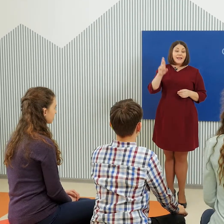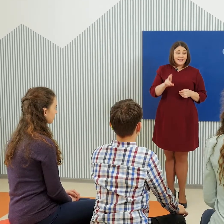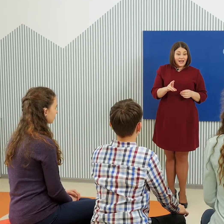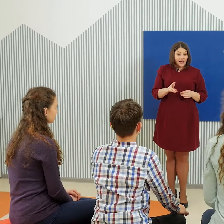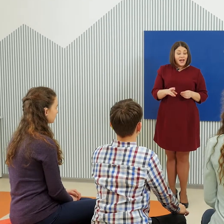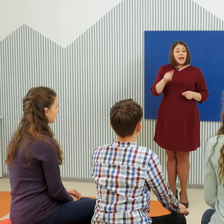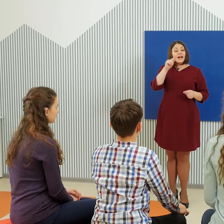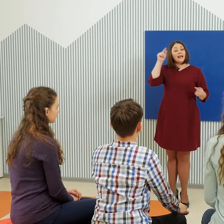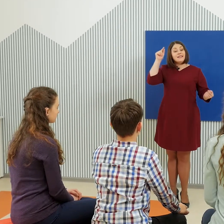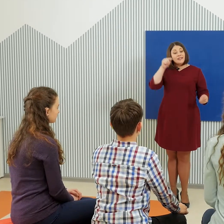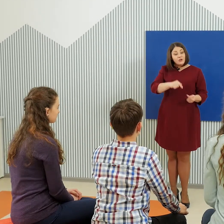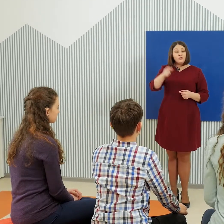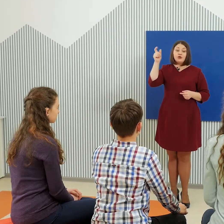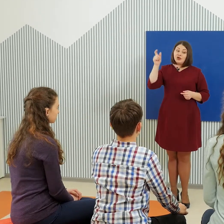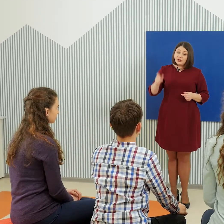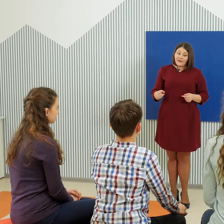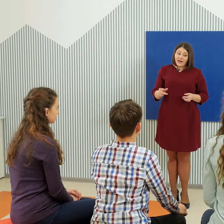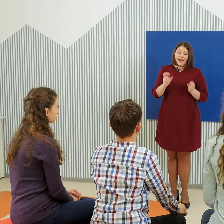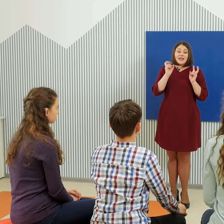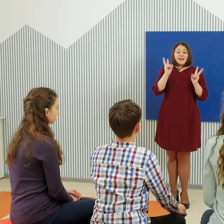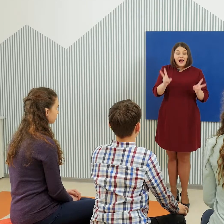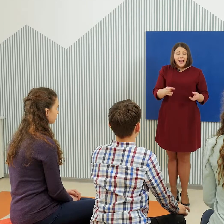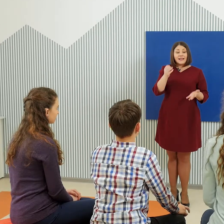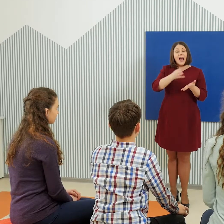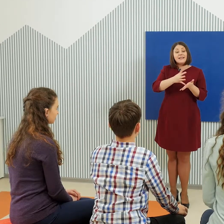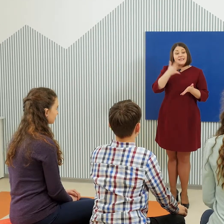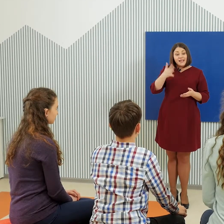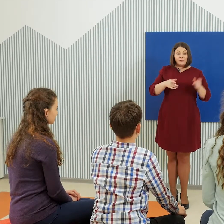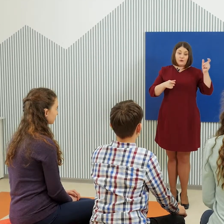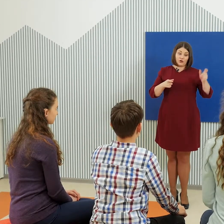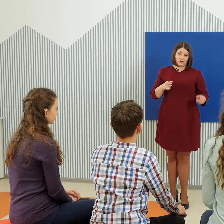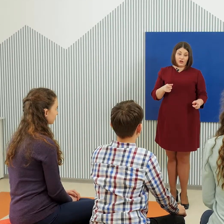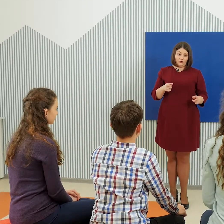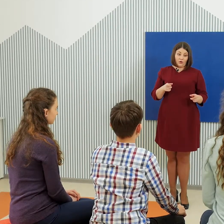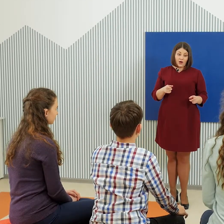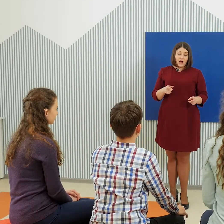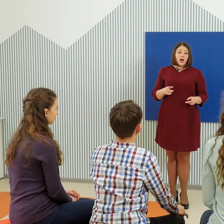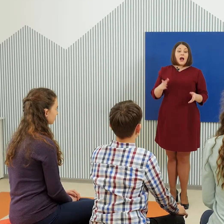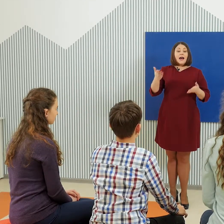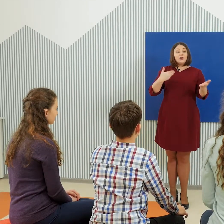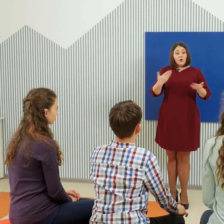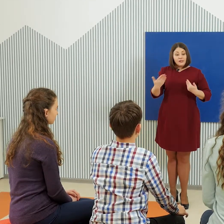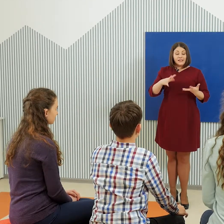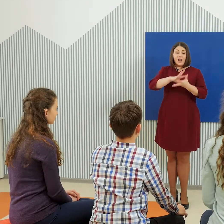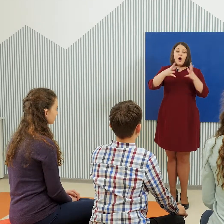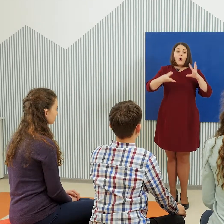«я», характеризующие человека и как-то оценивающие его, относятся к